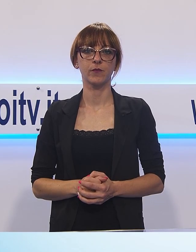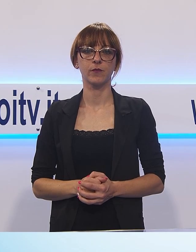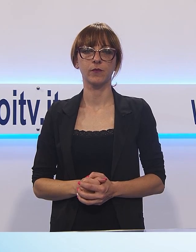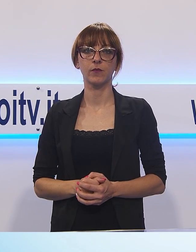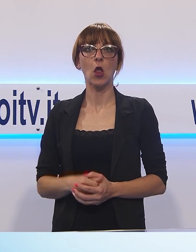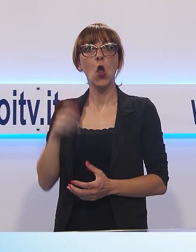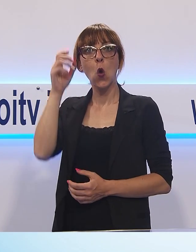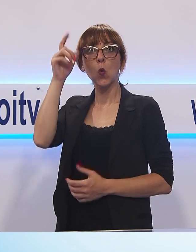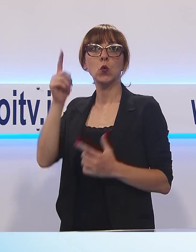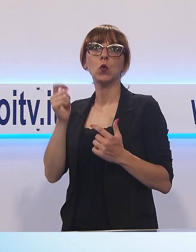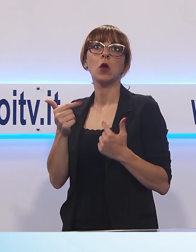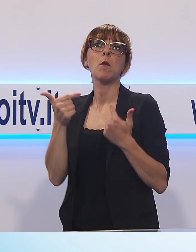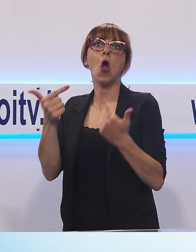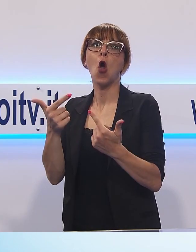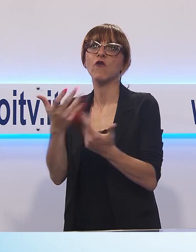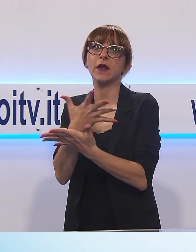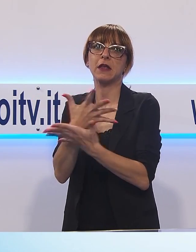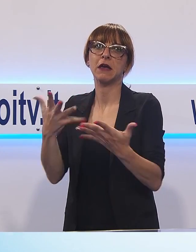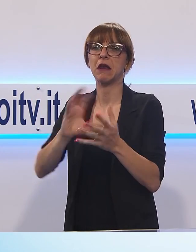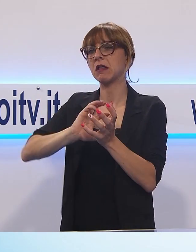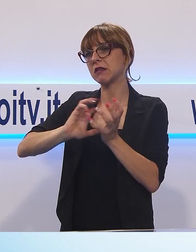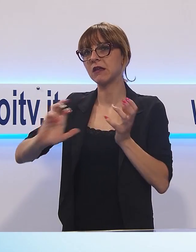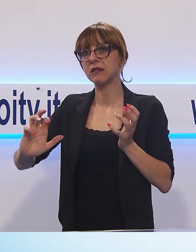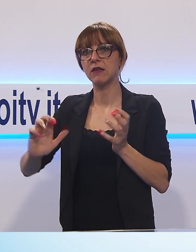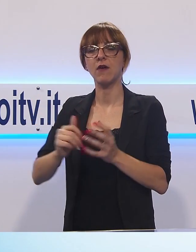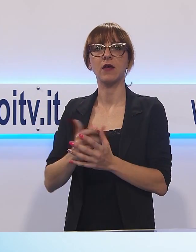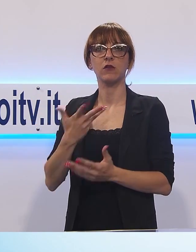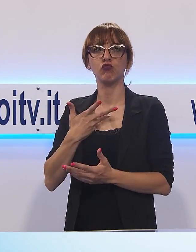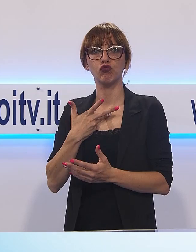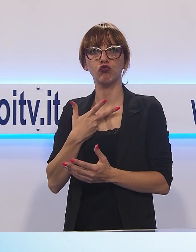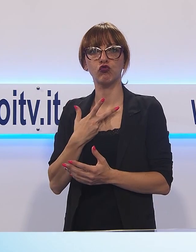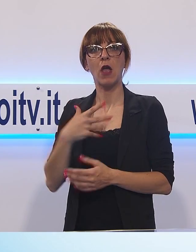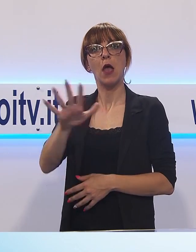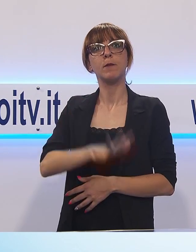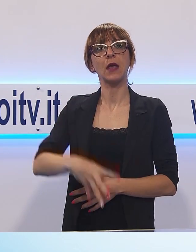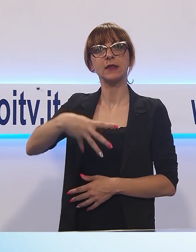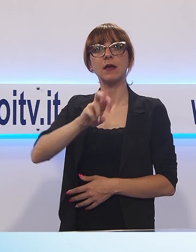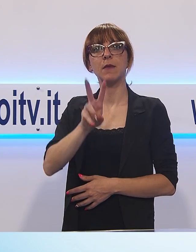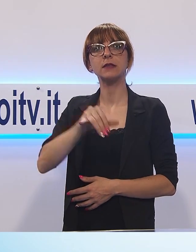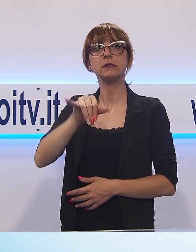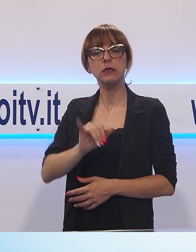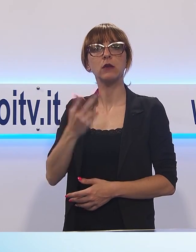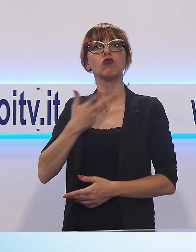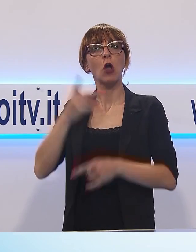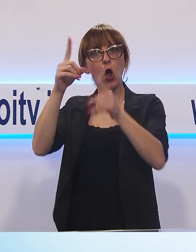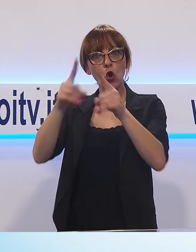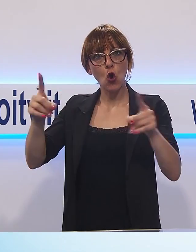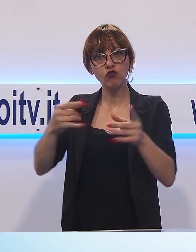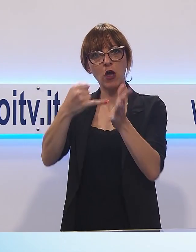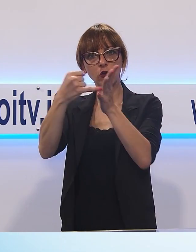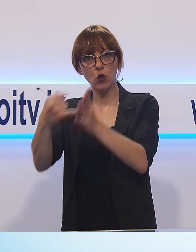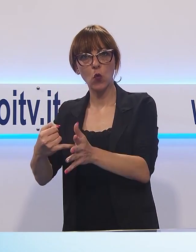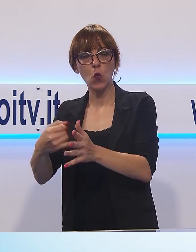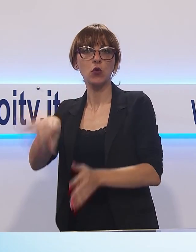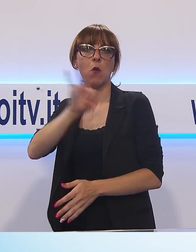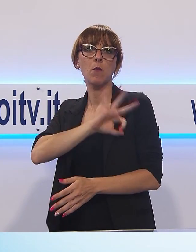vedrà Villa Paolino e piazza Mazzini, due centri dove poter assistere a concerti e in ultimo il